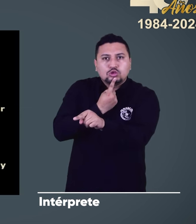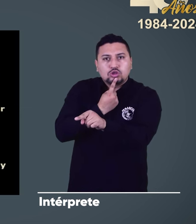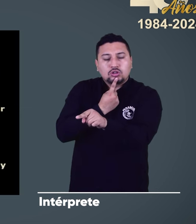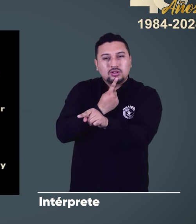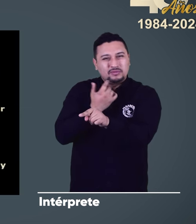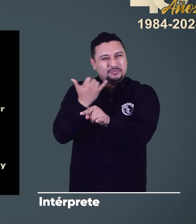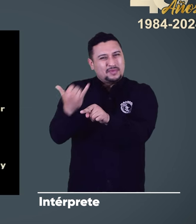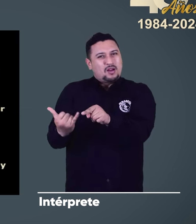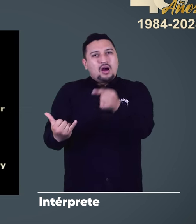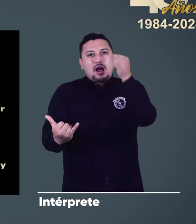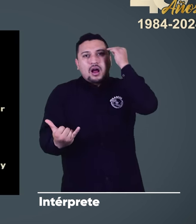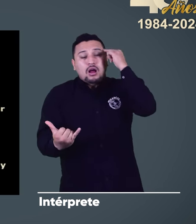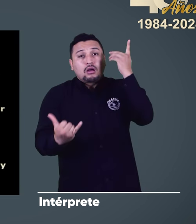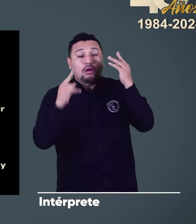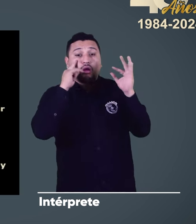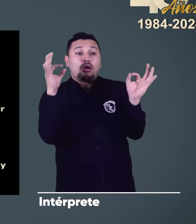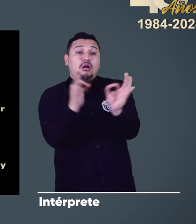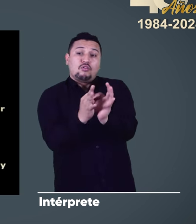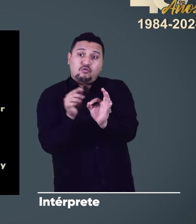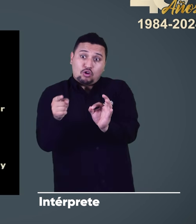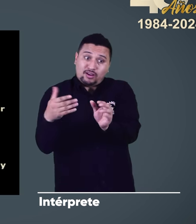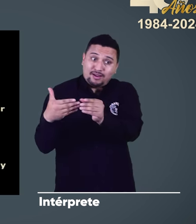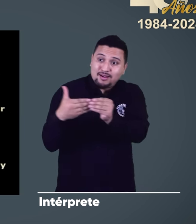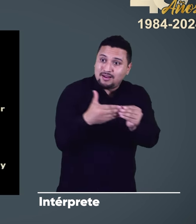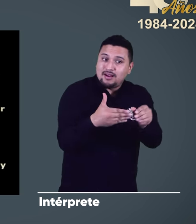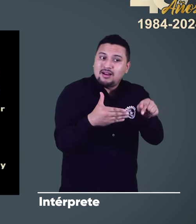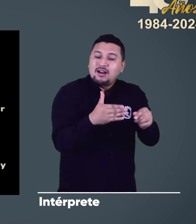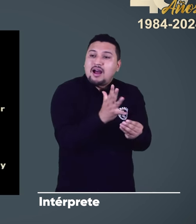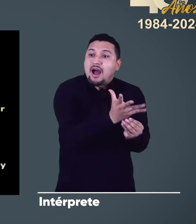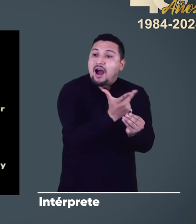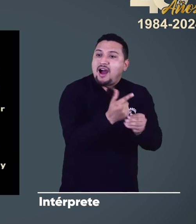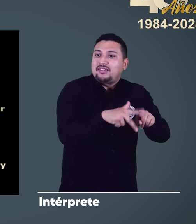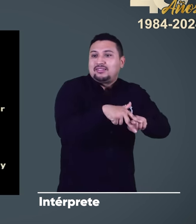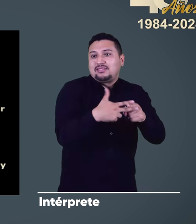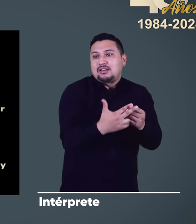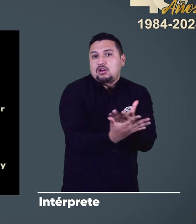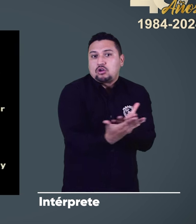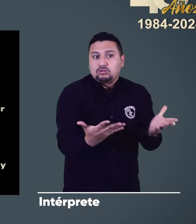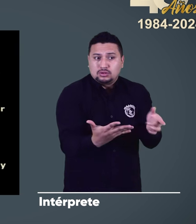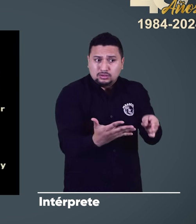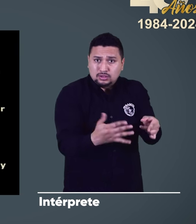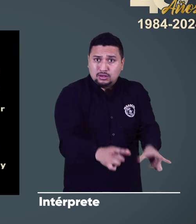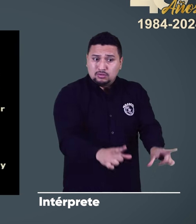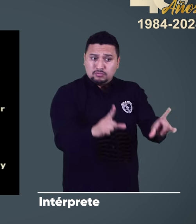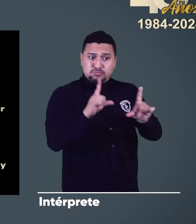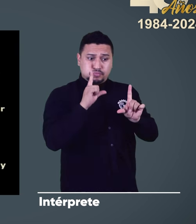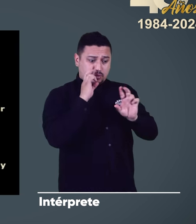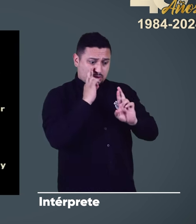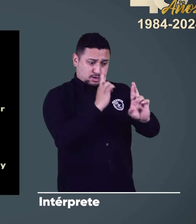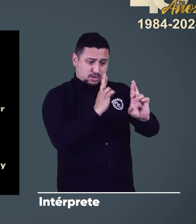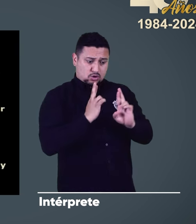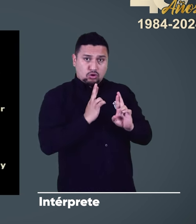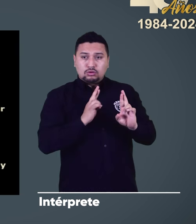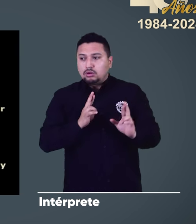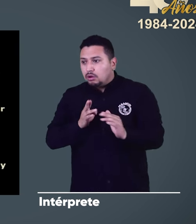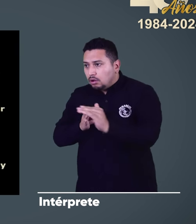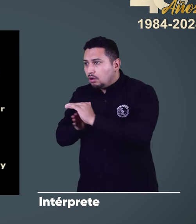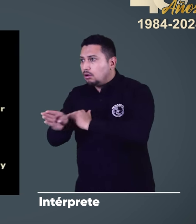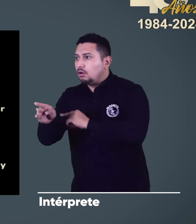actual de talleres de tipo artesanal que no otorgan títulos reconocidos por el mercado laboral y ampliar las posibilidades de